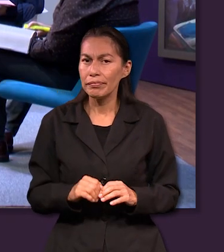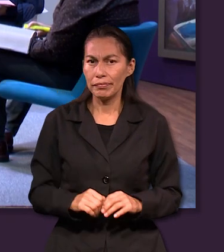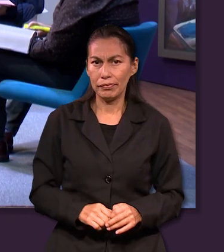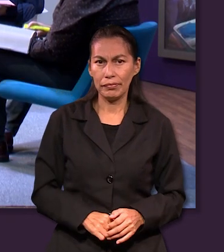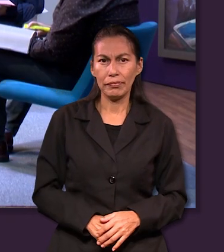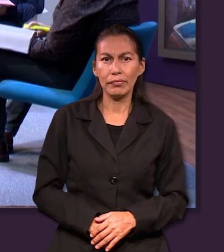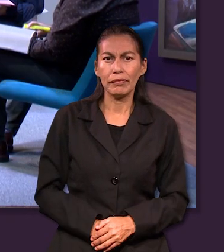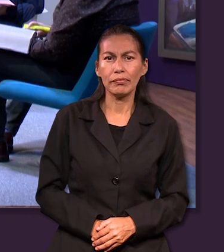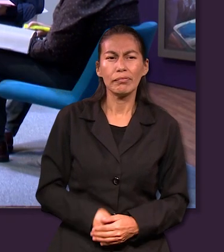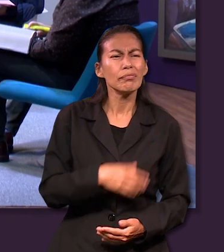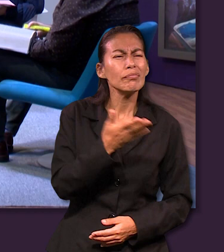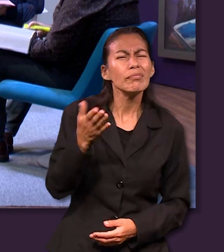qué piensan